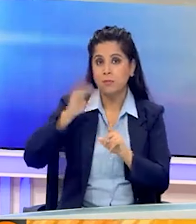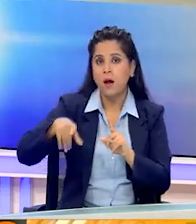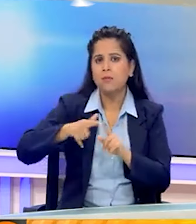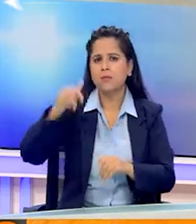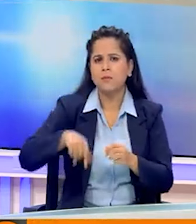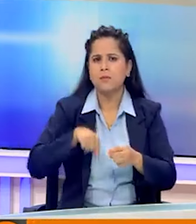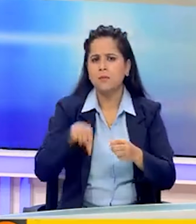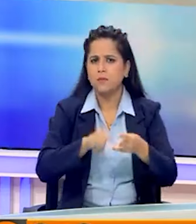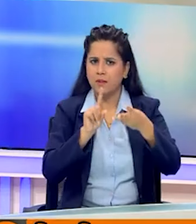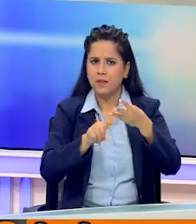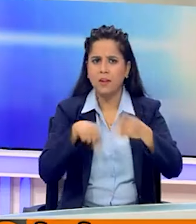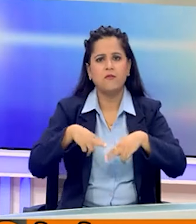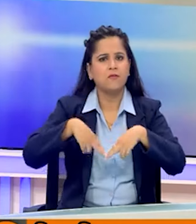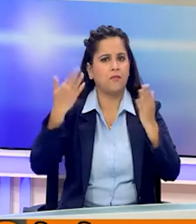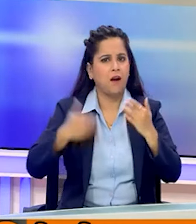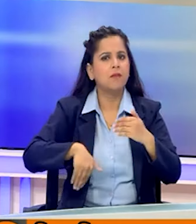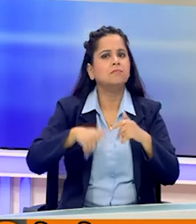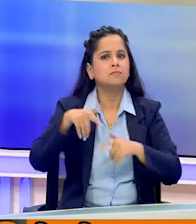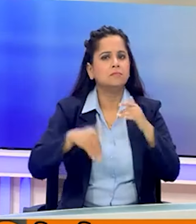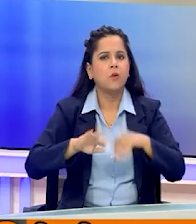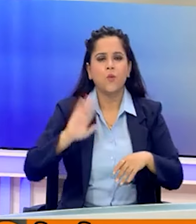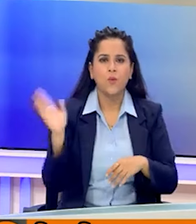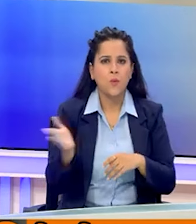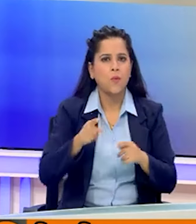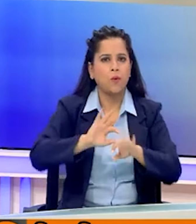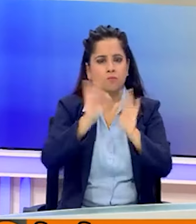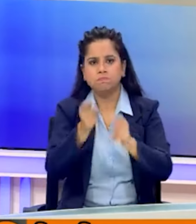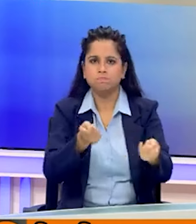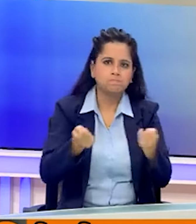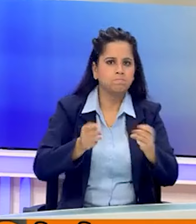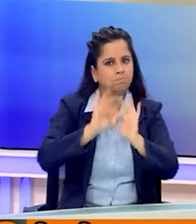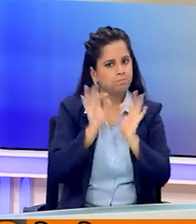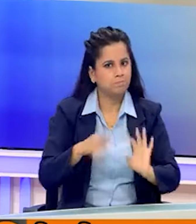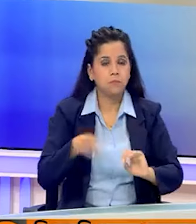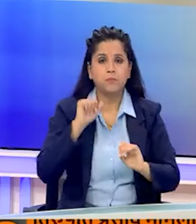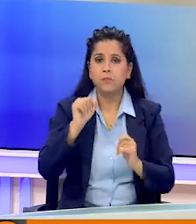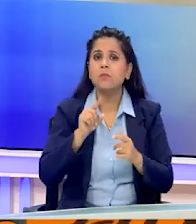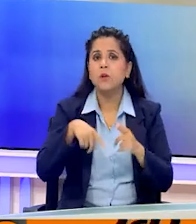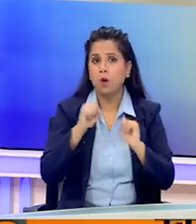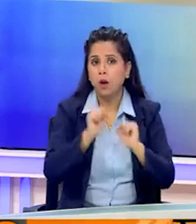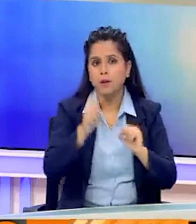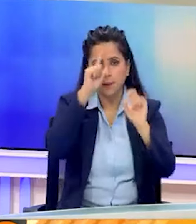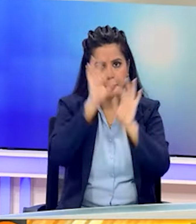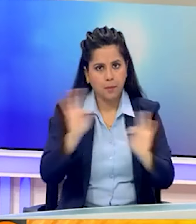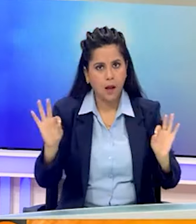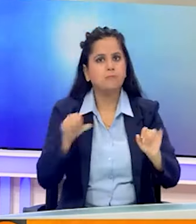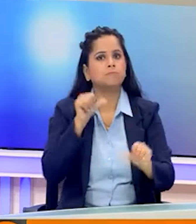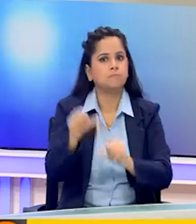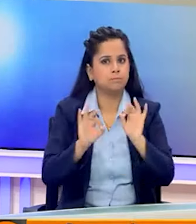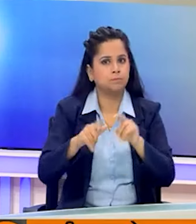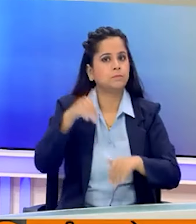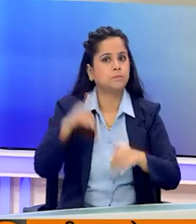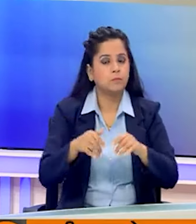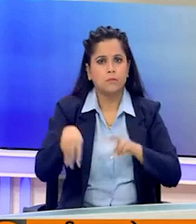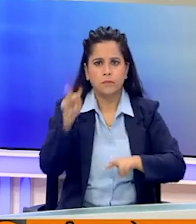के तीसरे और अंतिम चरण के मतदान के लिए सभी प्रभंद कर लिए गए हैं। प्रदेश में शांतिपूर्ण और सोचारों रूप से मतदान